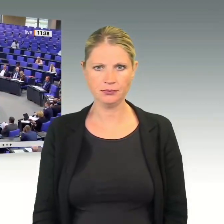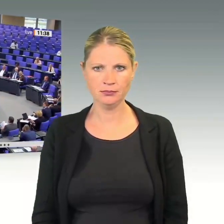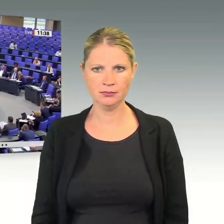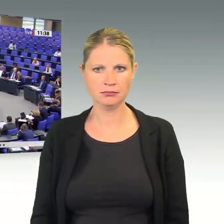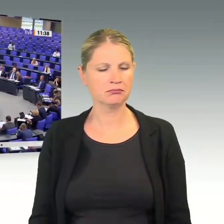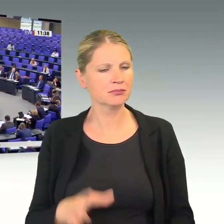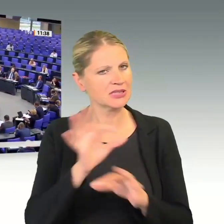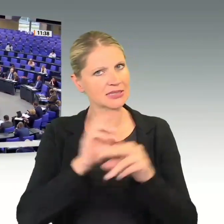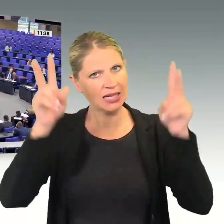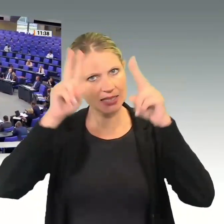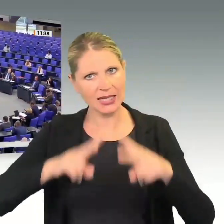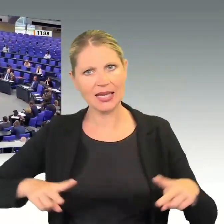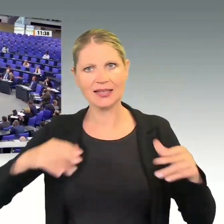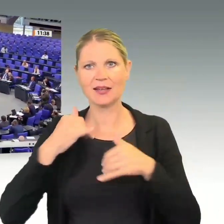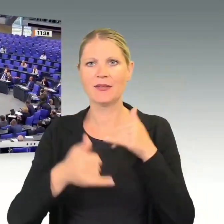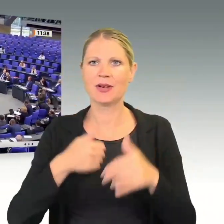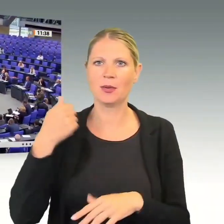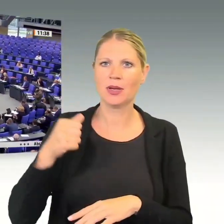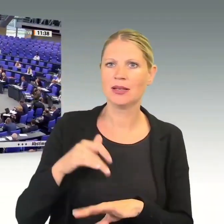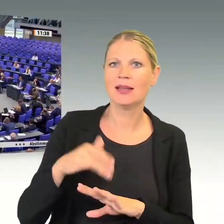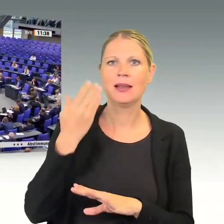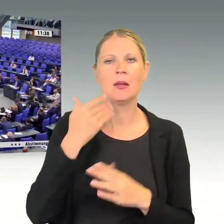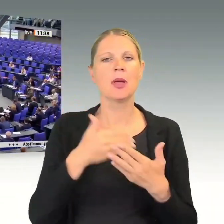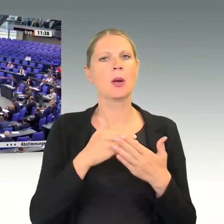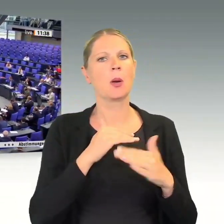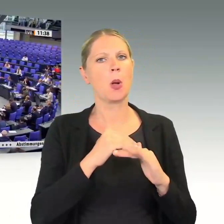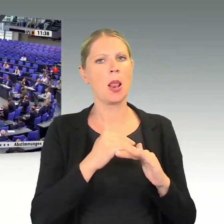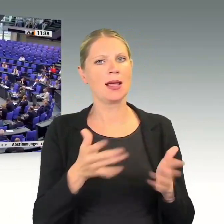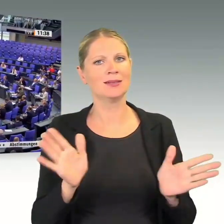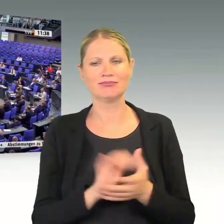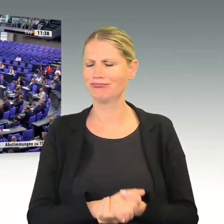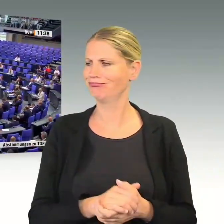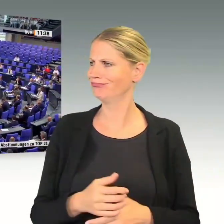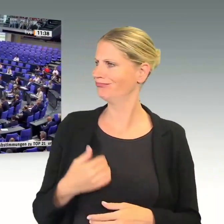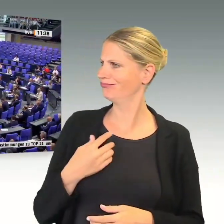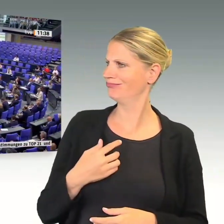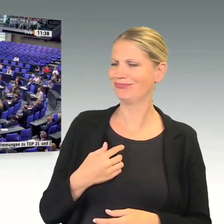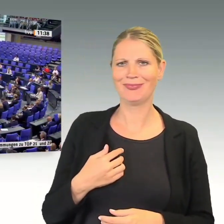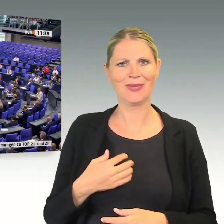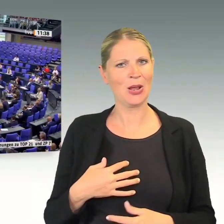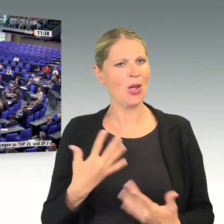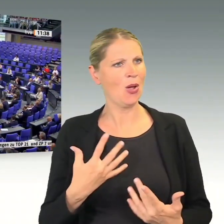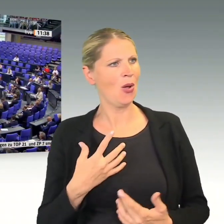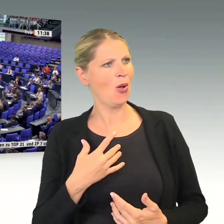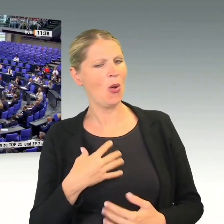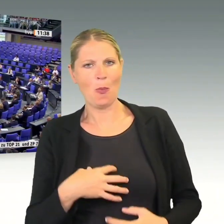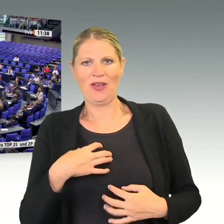Sehr geehrte Frau Präsidentin! Liebe Kolleginnen und Kollegen! Ich staune sehr, wie ernst es Ihnen von der Union um die Partnerschaft mit